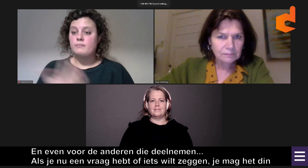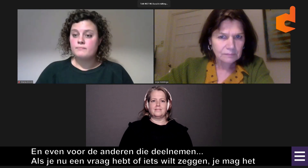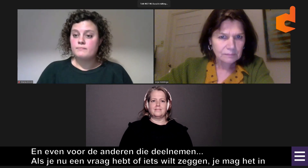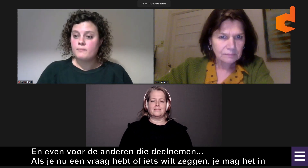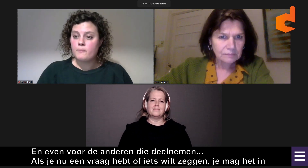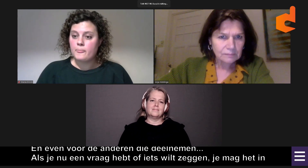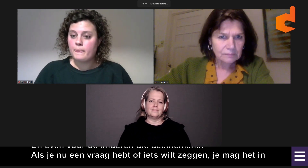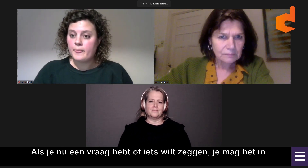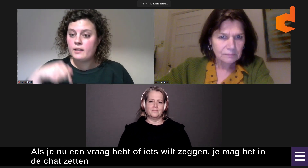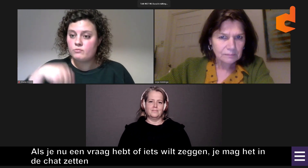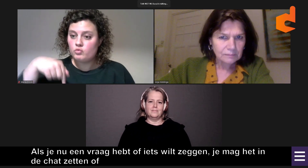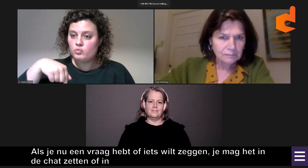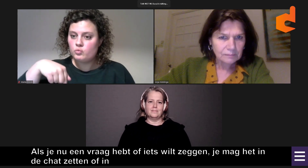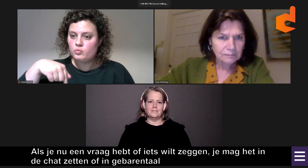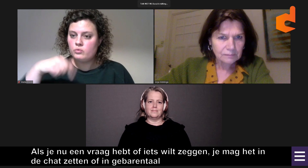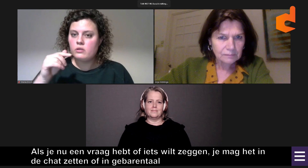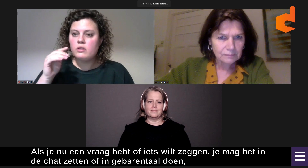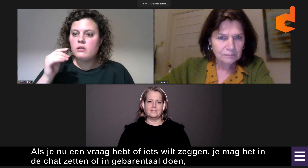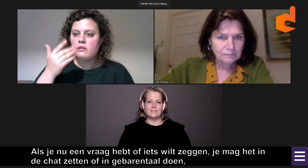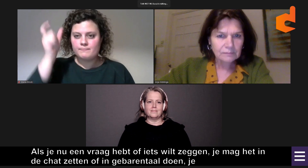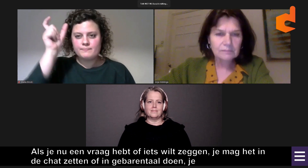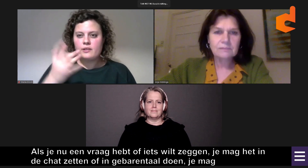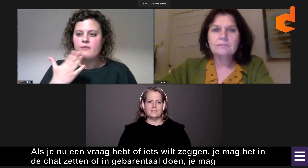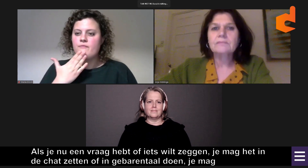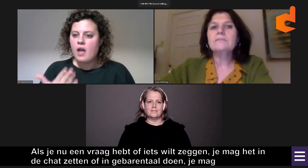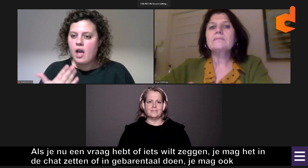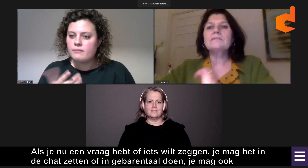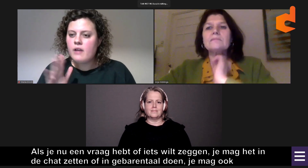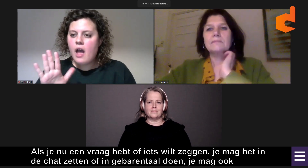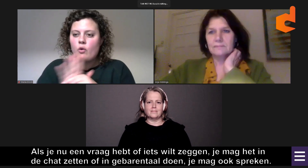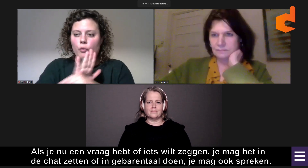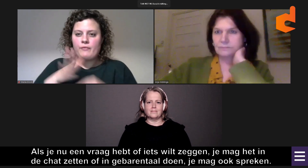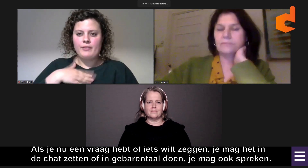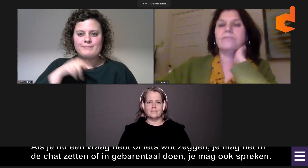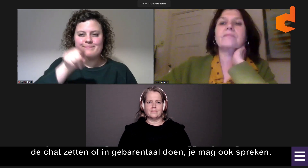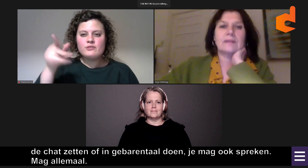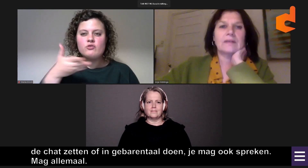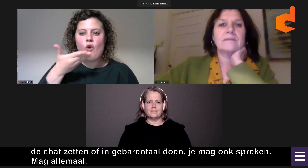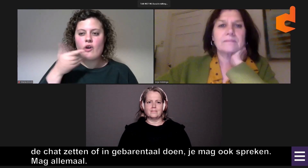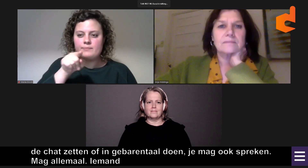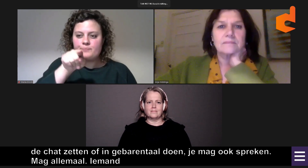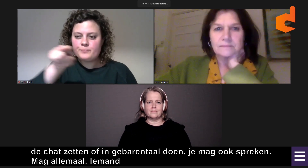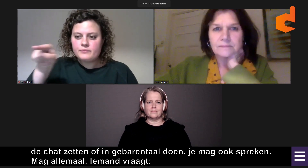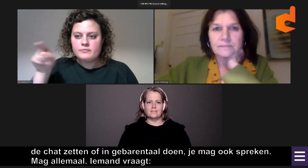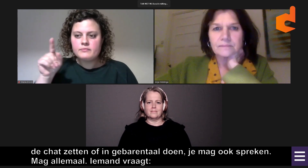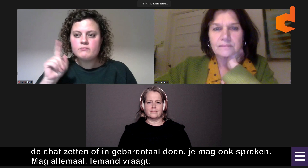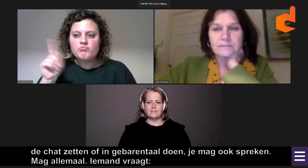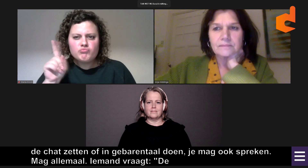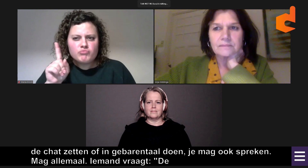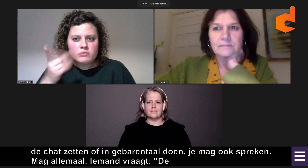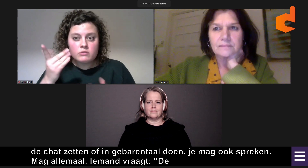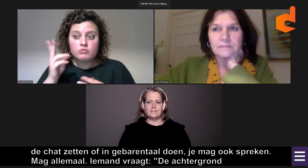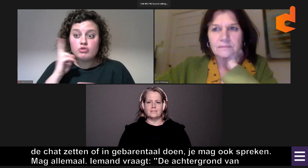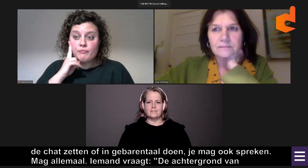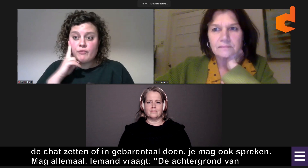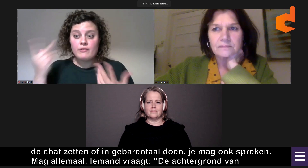Je mag ook natuurlijk spreken, gebaren mag allemaal. Even kijken. Iemand vraagt. De achtergrond van die dove